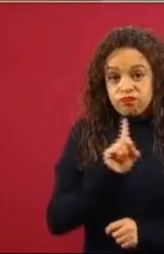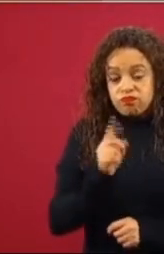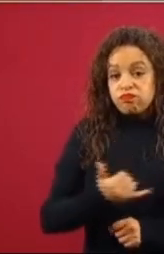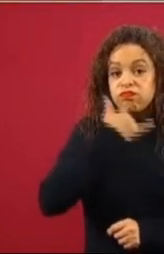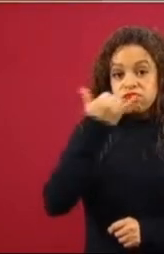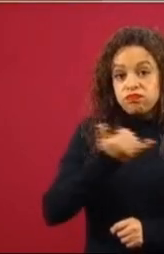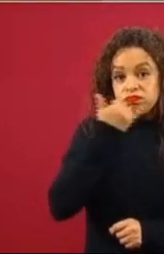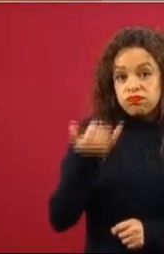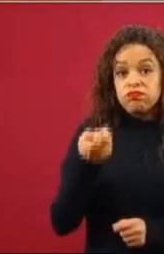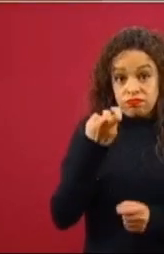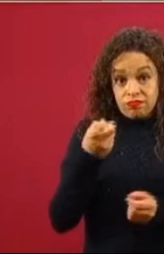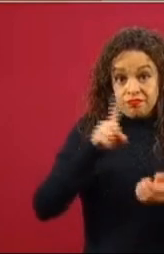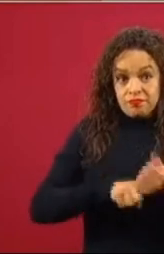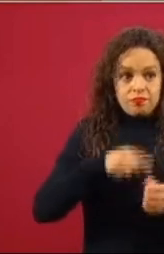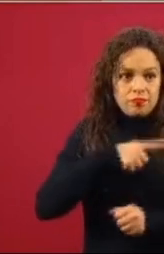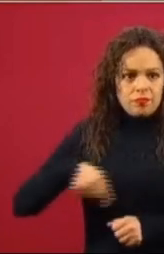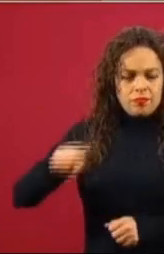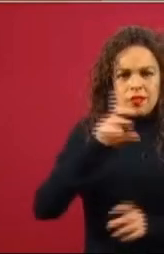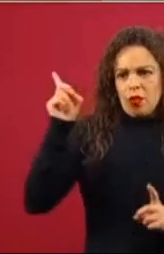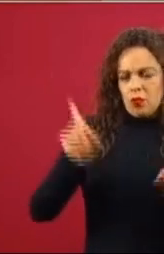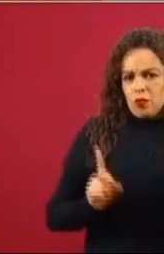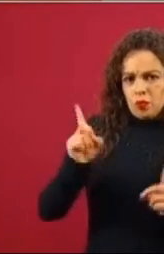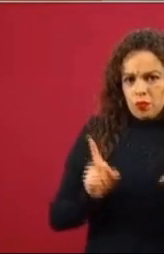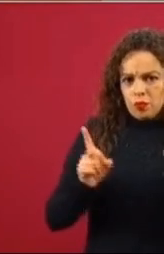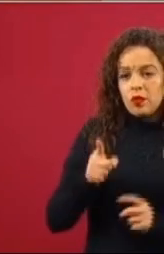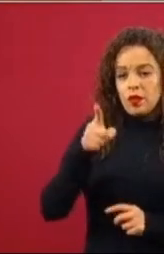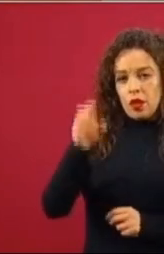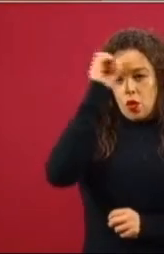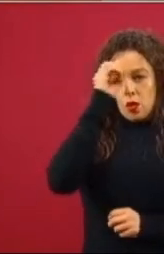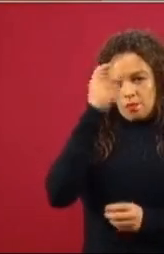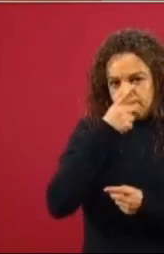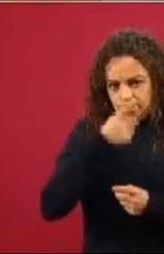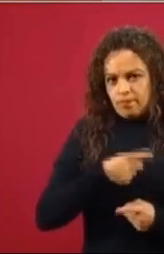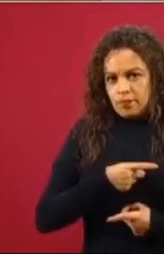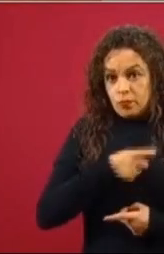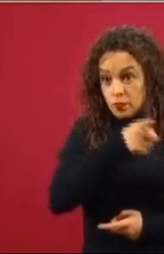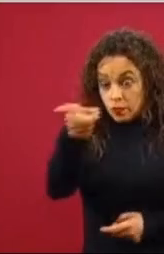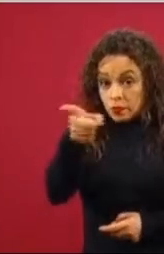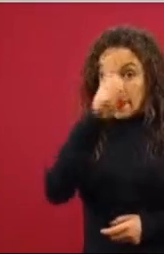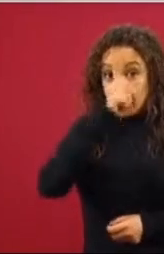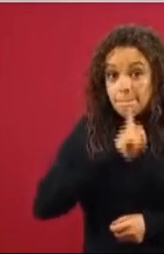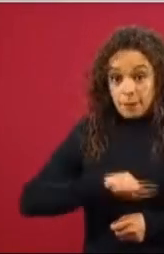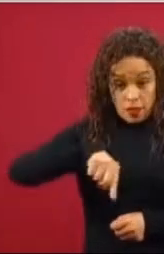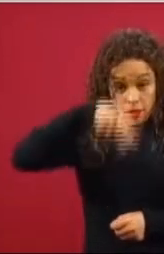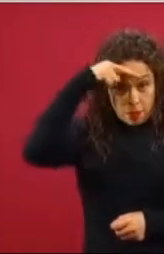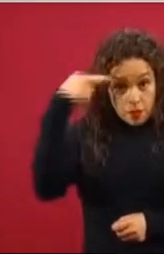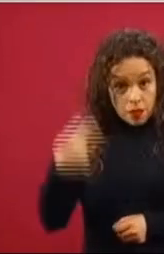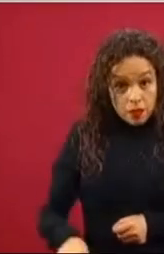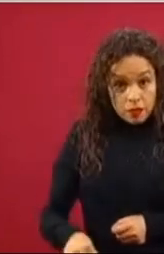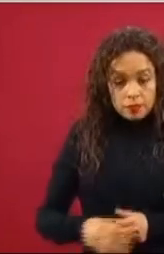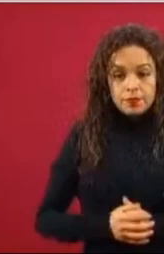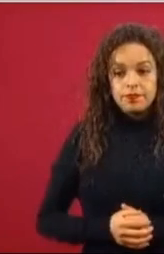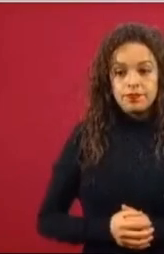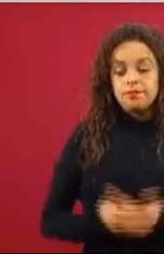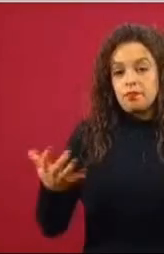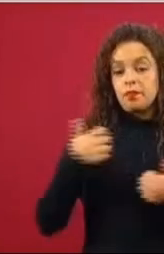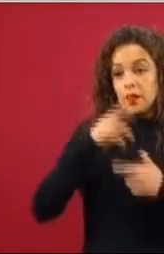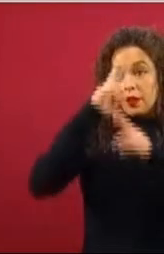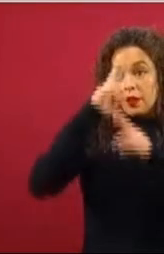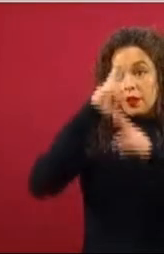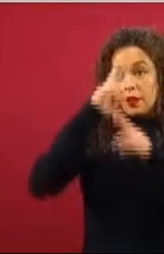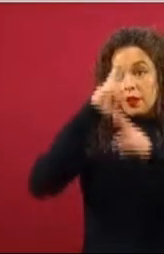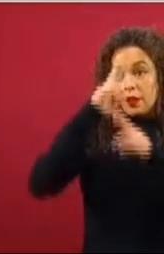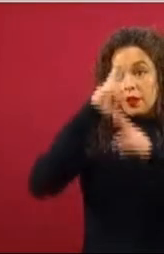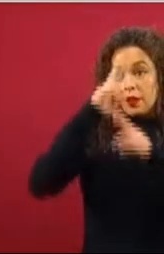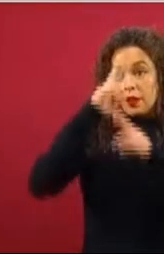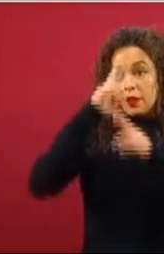¿Qué nos puede decir al respecto? le ha mentido Respeto a la opinión del doctor Narro El doctor Narro José Narro Robles Y